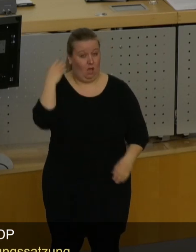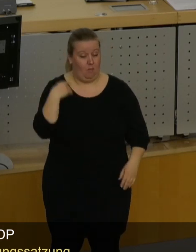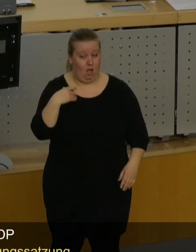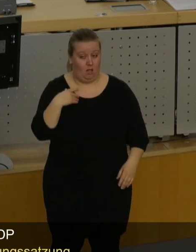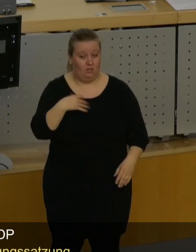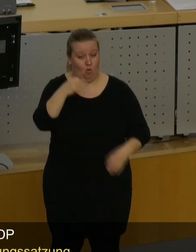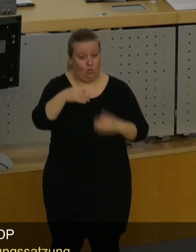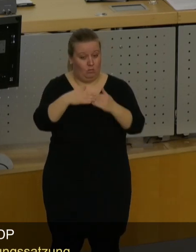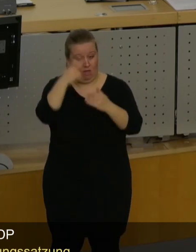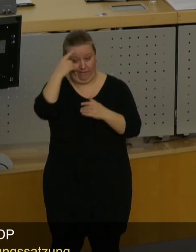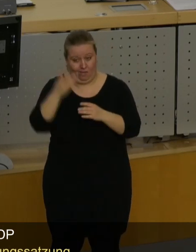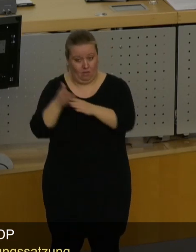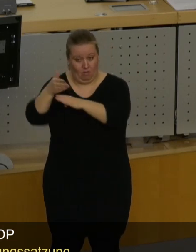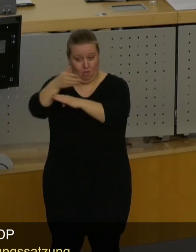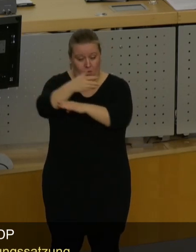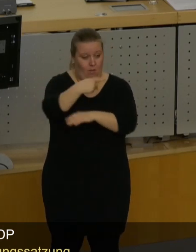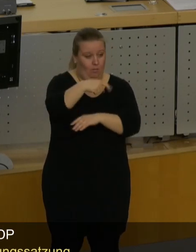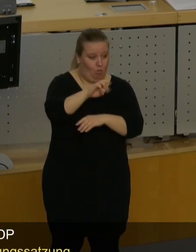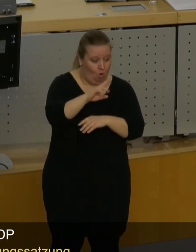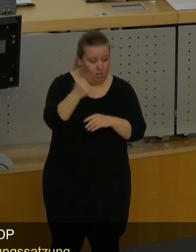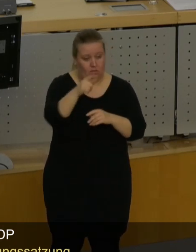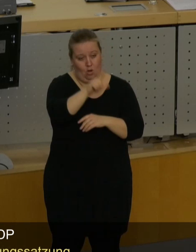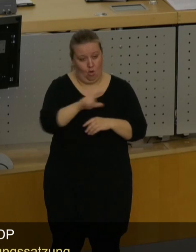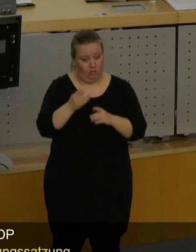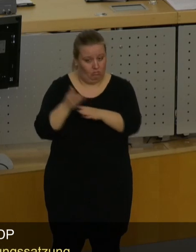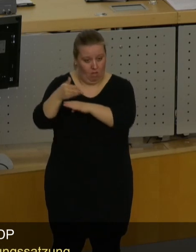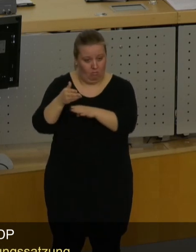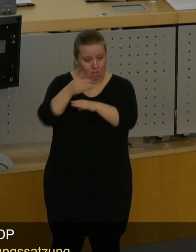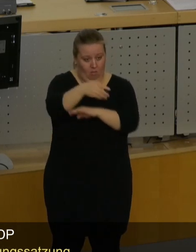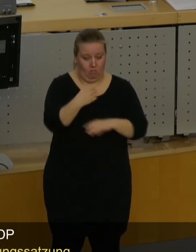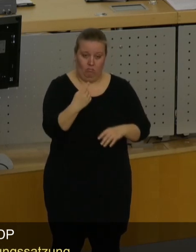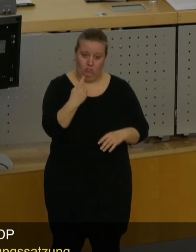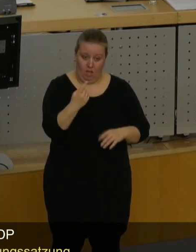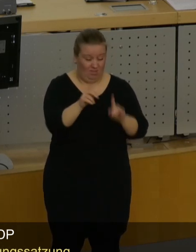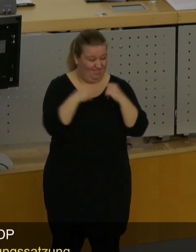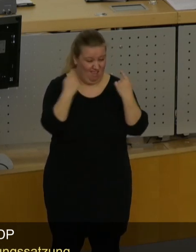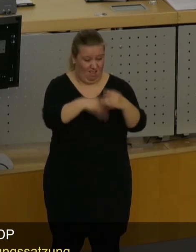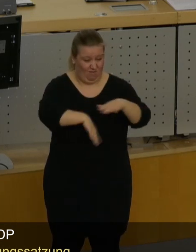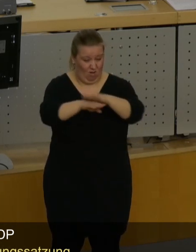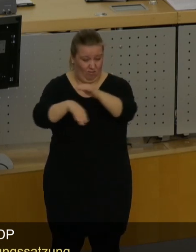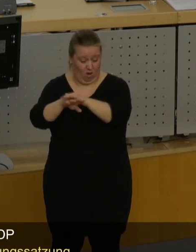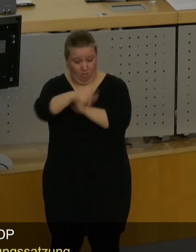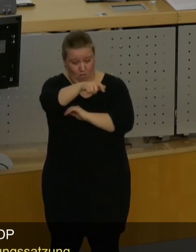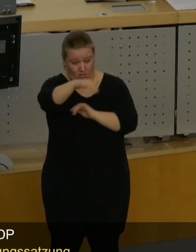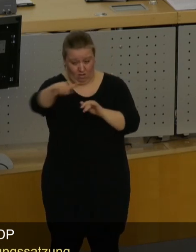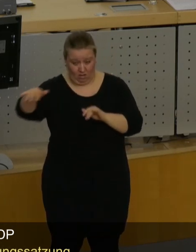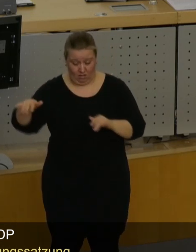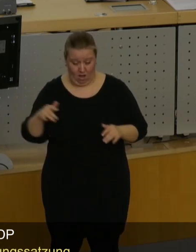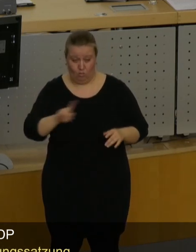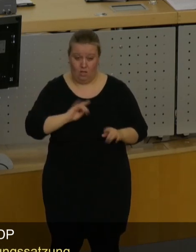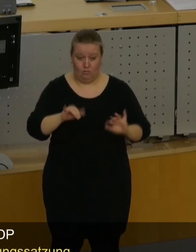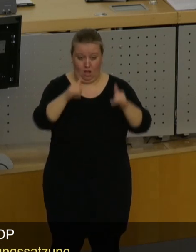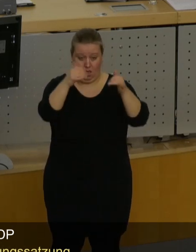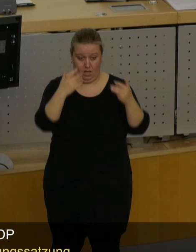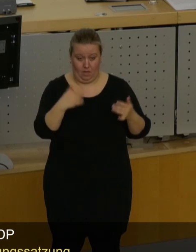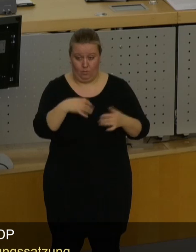die Ortsbeiräte in Proles-Leuben gegangen, die Säle waren voll, die Bürger waren vor Ort, und da habe ich erlebt,